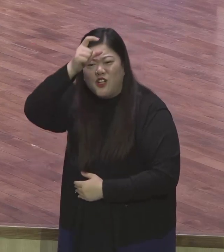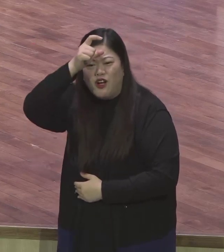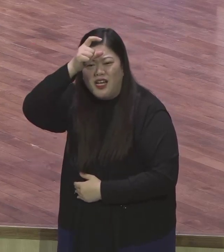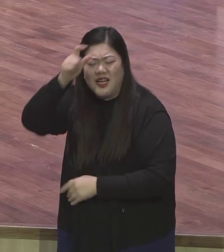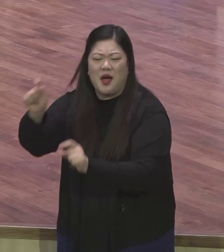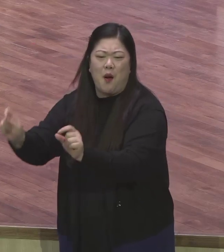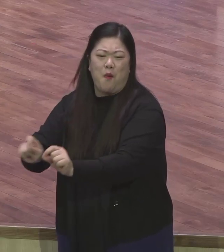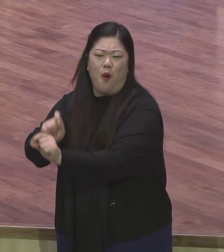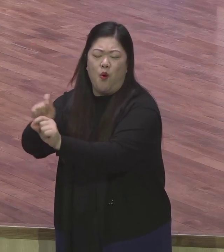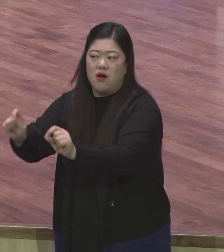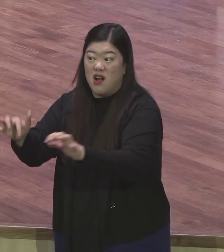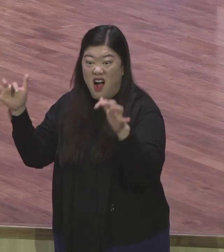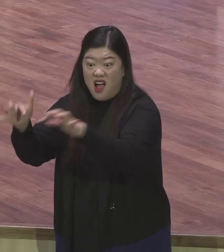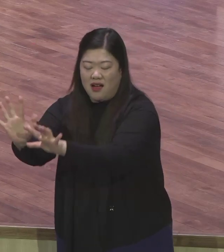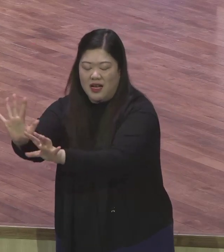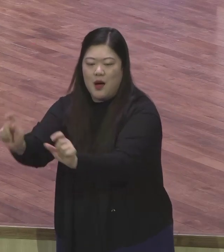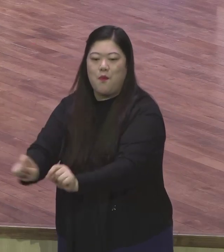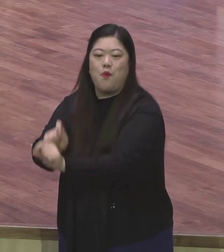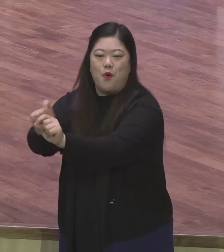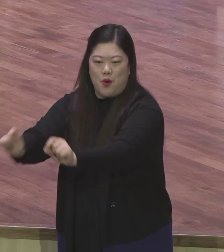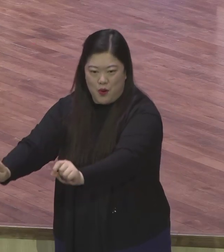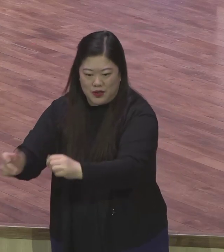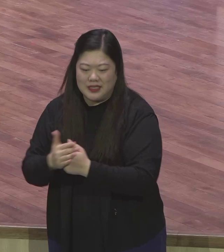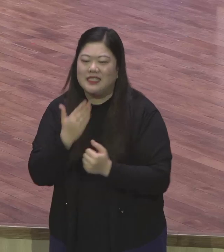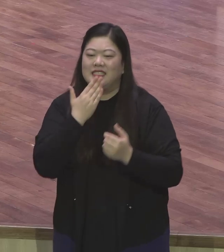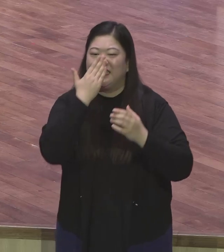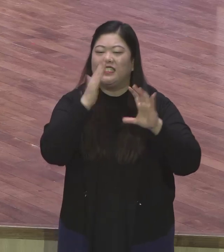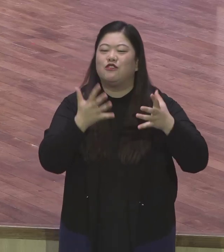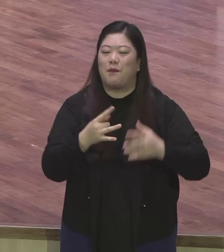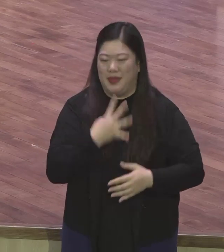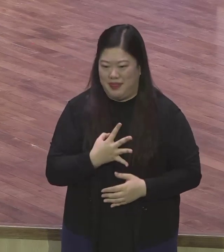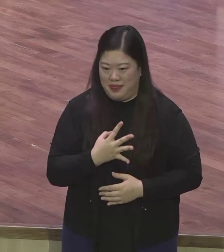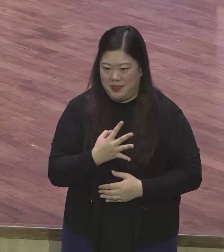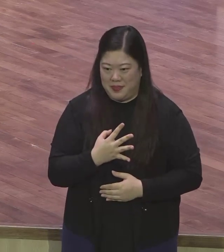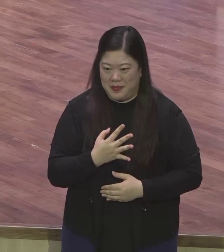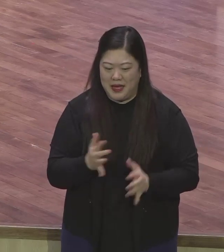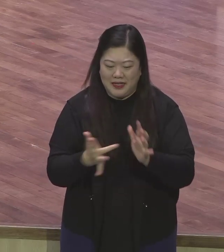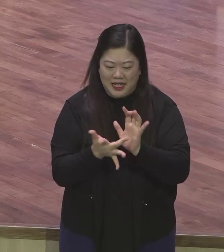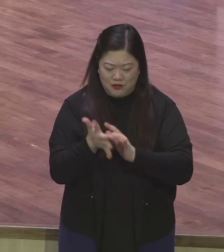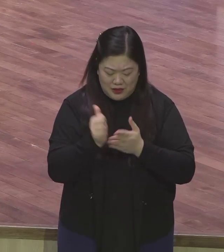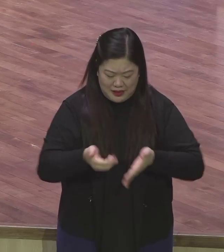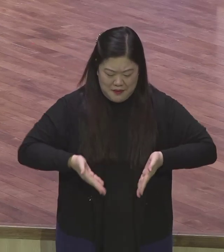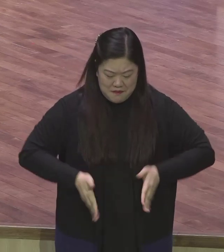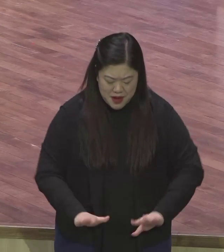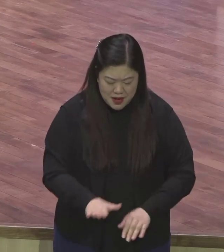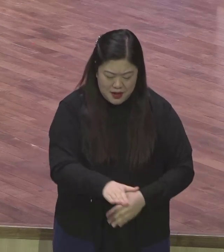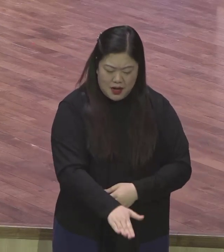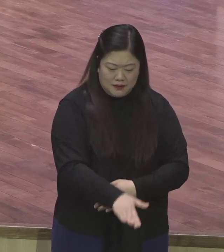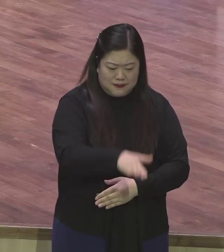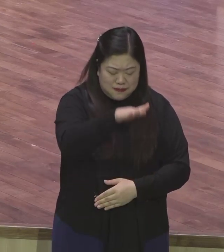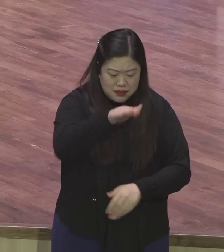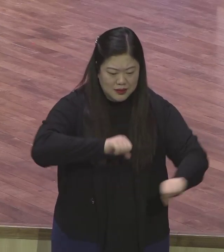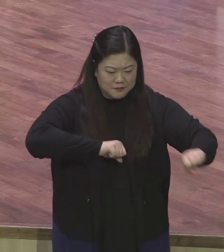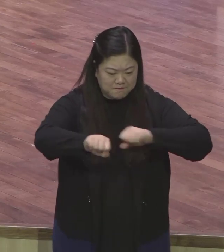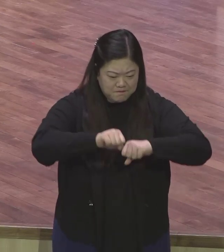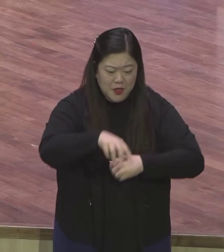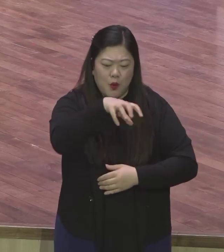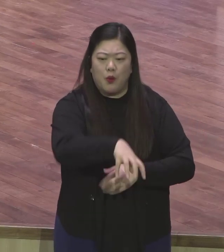예수님이 어떻게 어디서 태어났고 어디서 자랐고 어떻게 살아있고 성경 그대로 어느 교주가